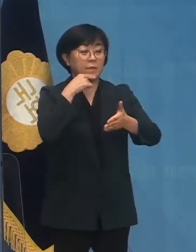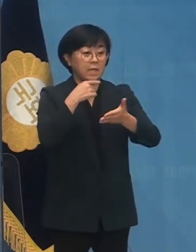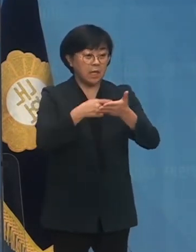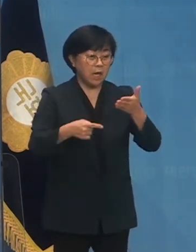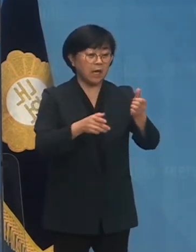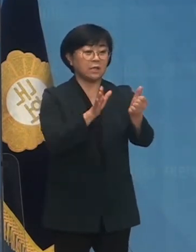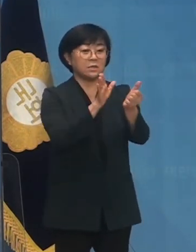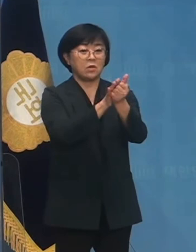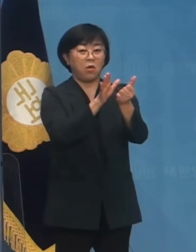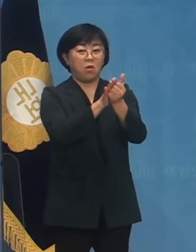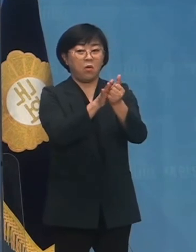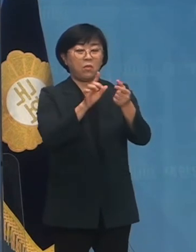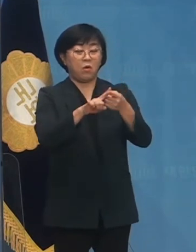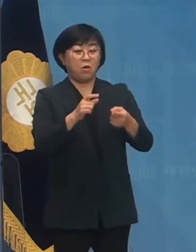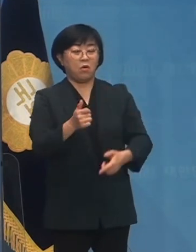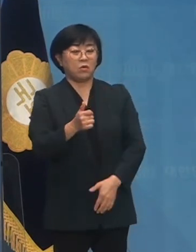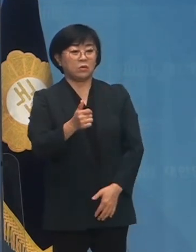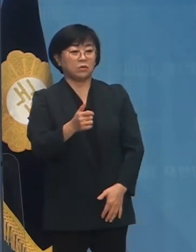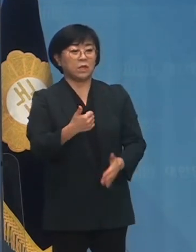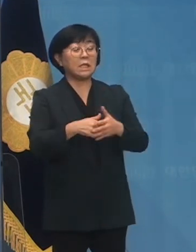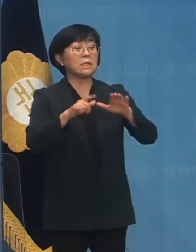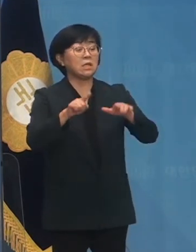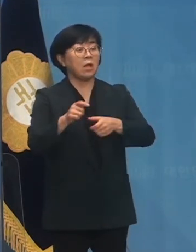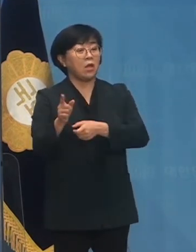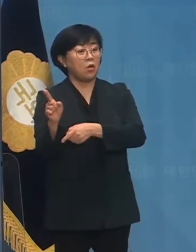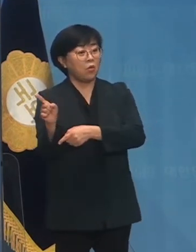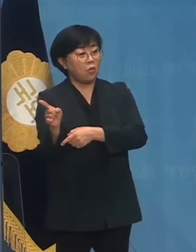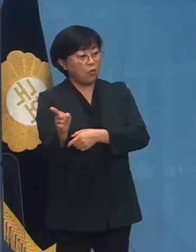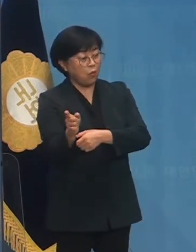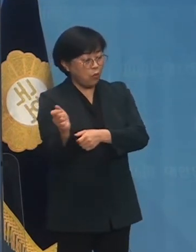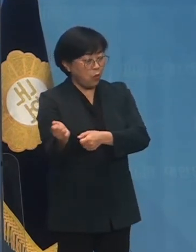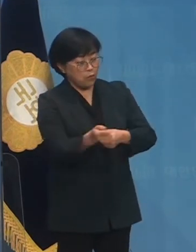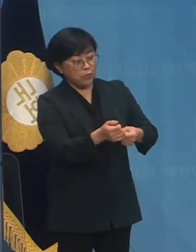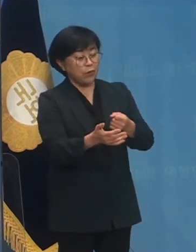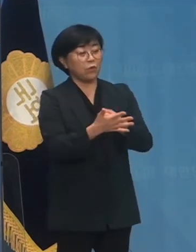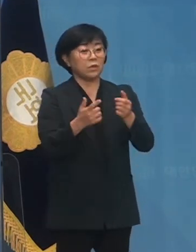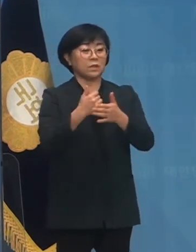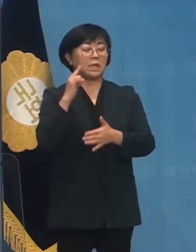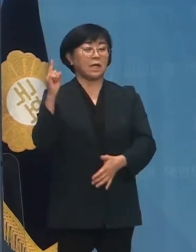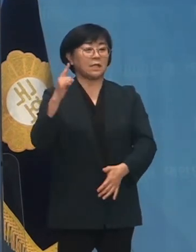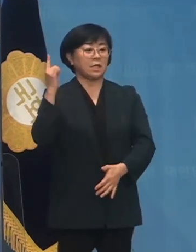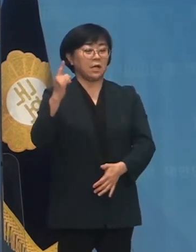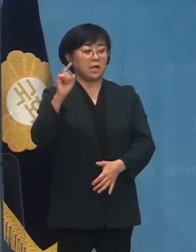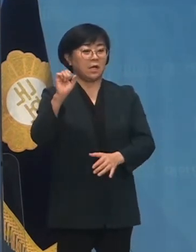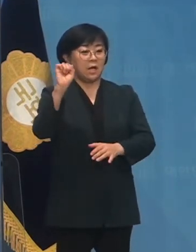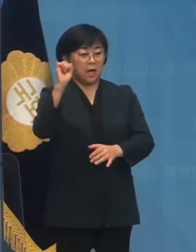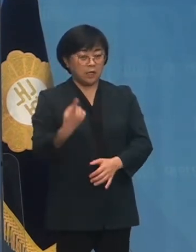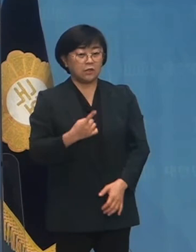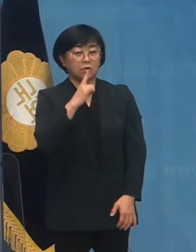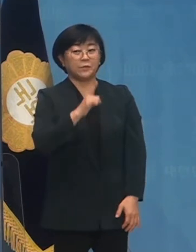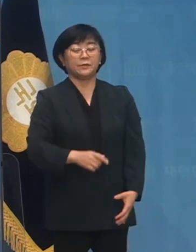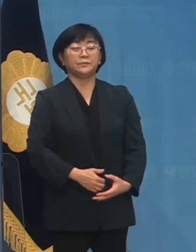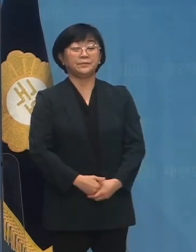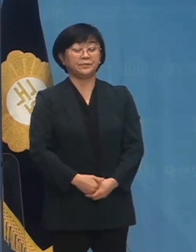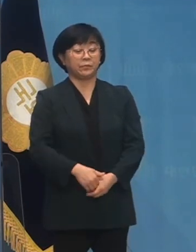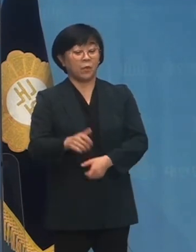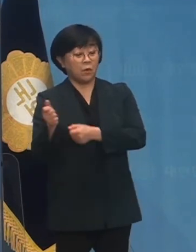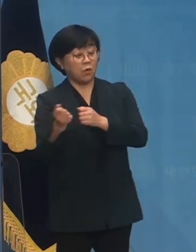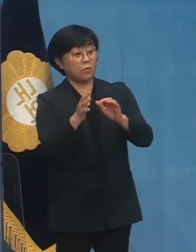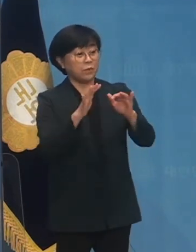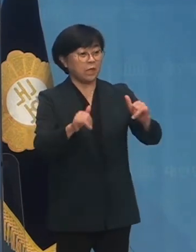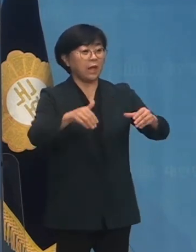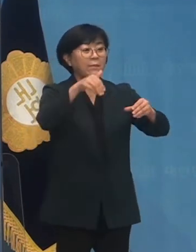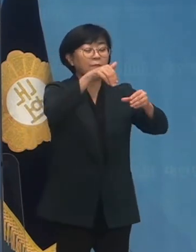혈모의 정보 적용을 거쳐 이제 골프 요금까지 국가가 나서서 이 날을 시키겠다고 합니다. 골프인들의